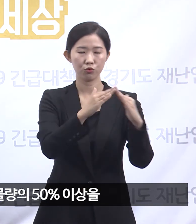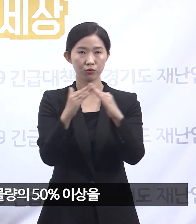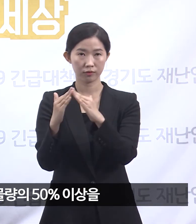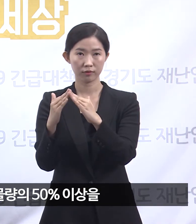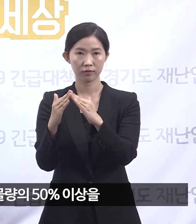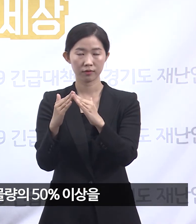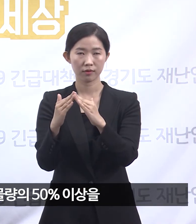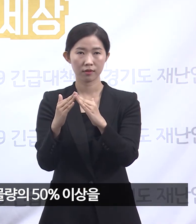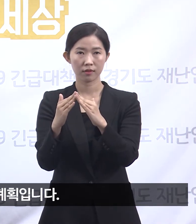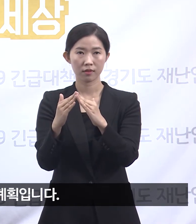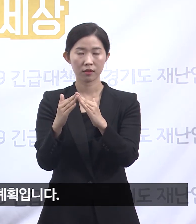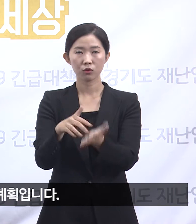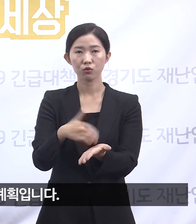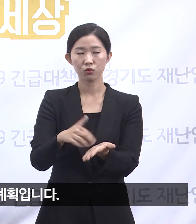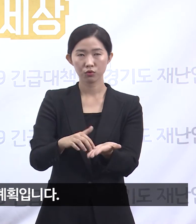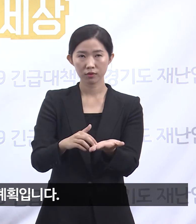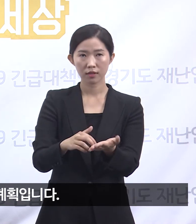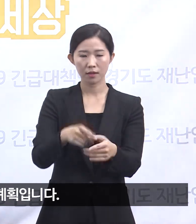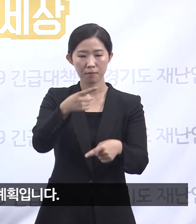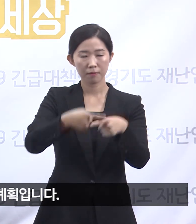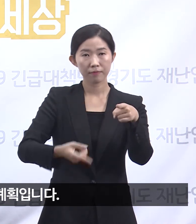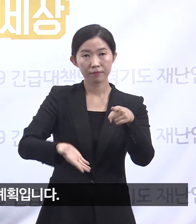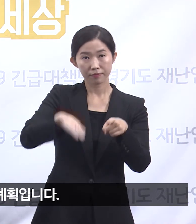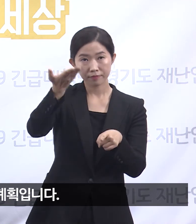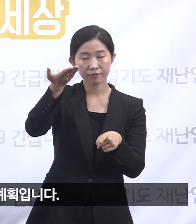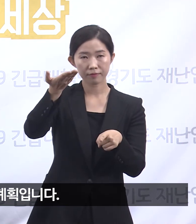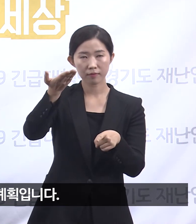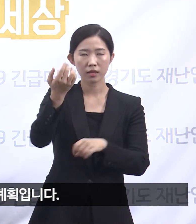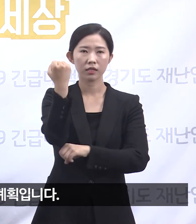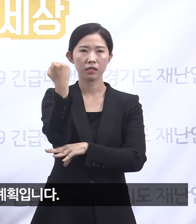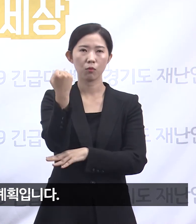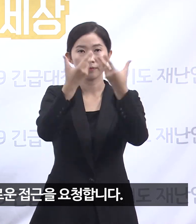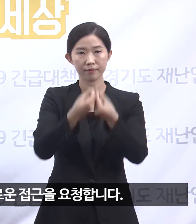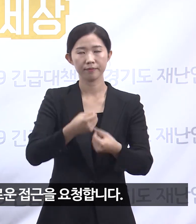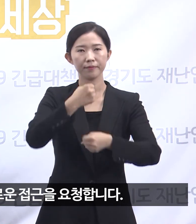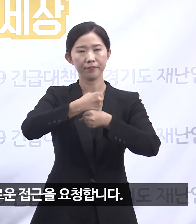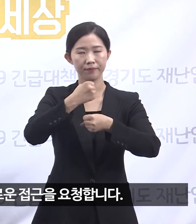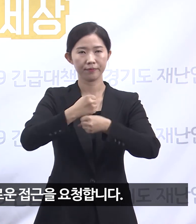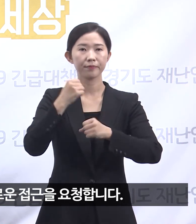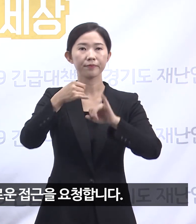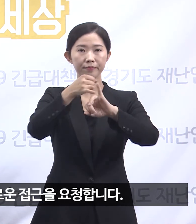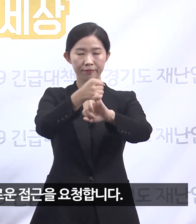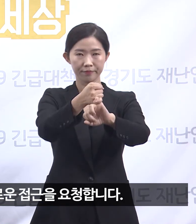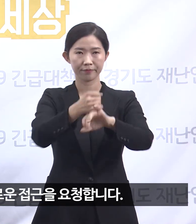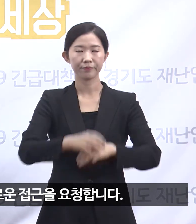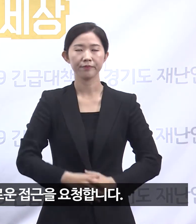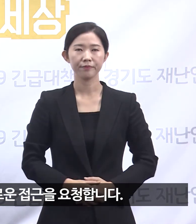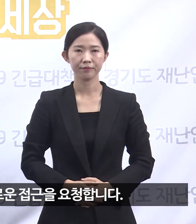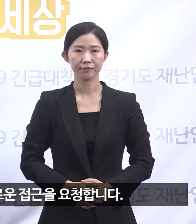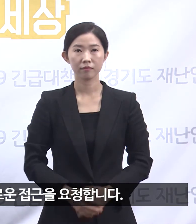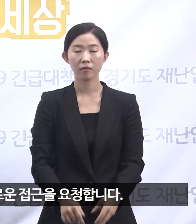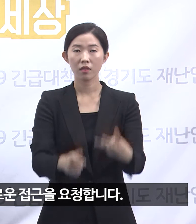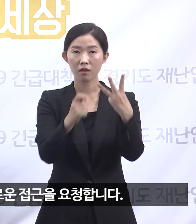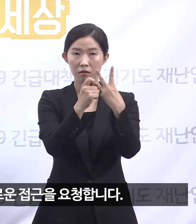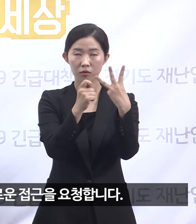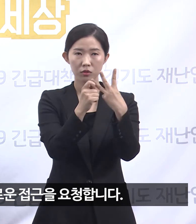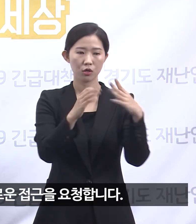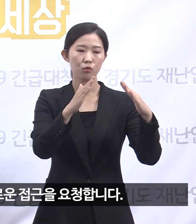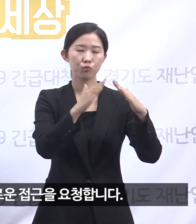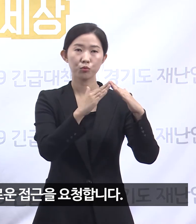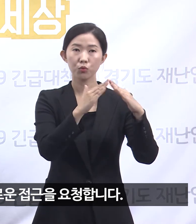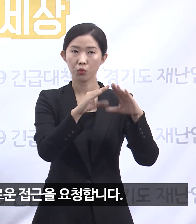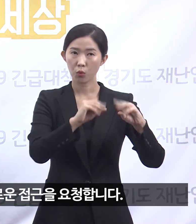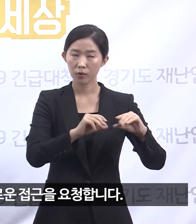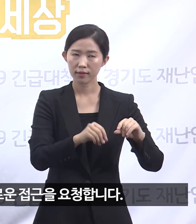절반 이상을 기본주택으로 공급할 것입니다. 세 번째, 부동산 세금에 대한